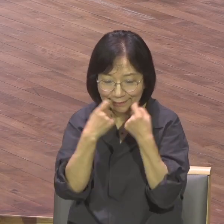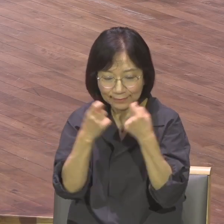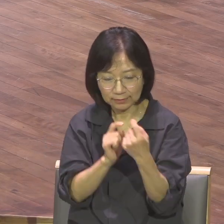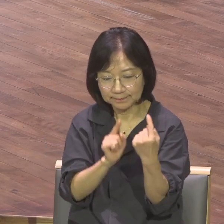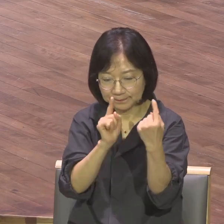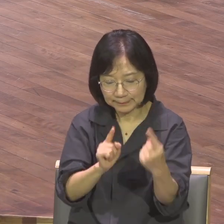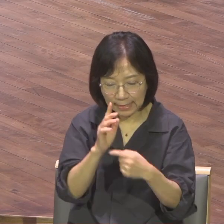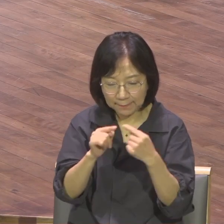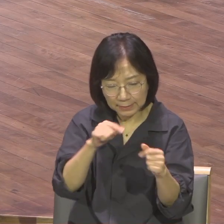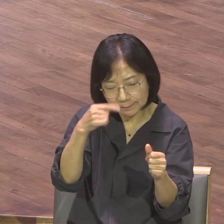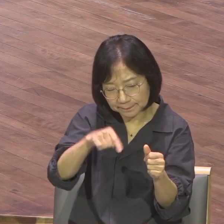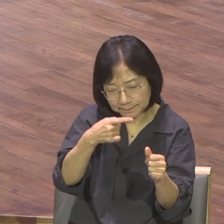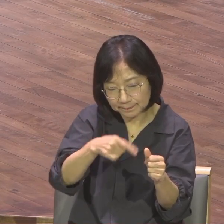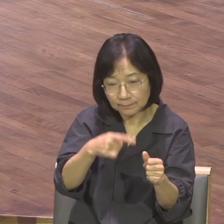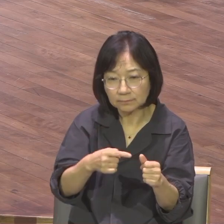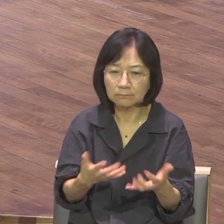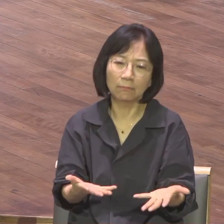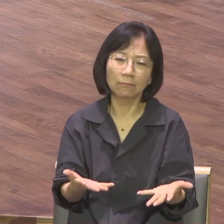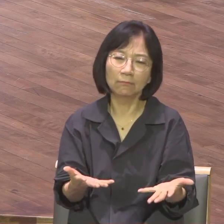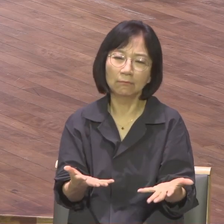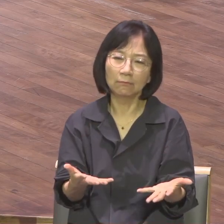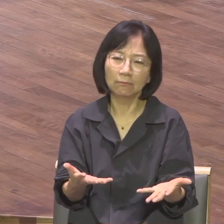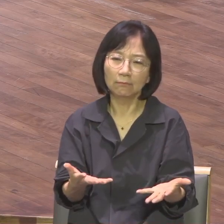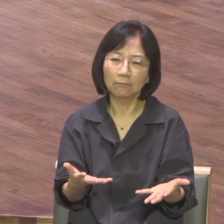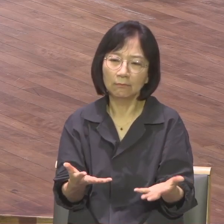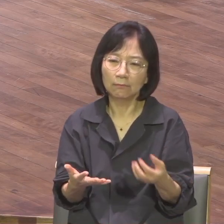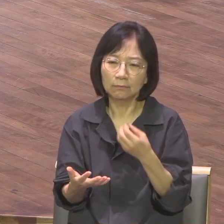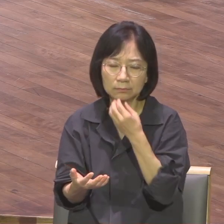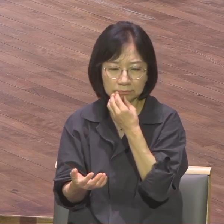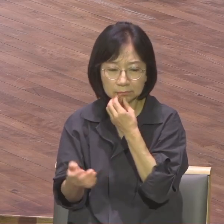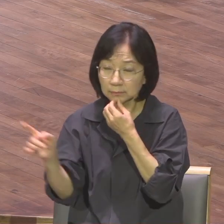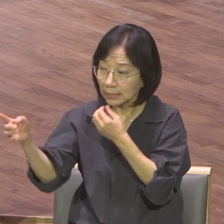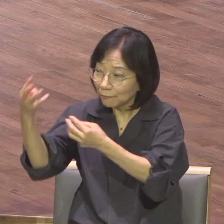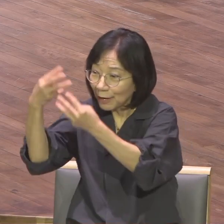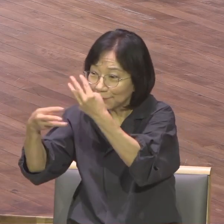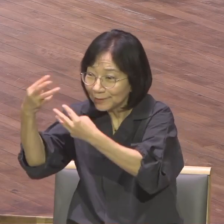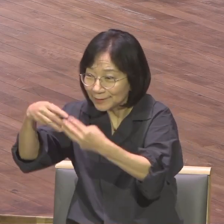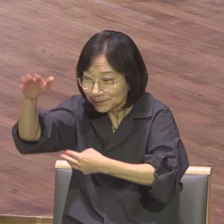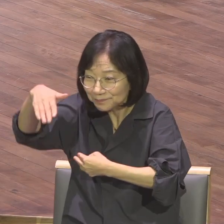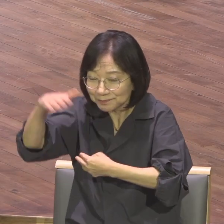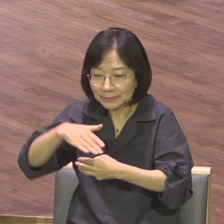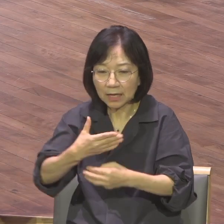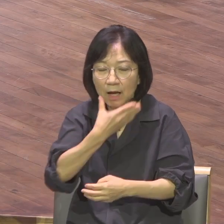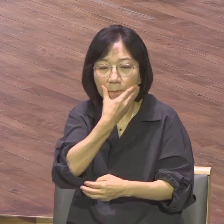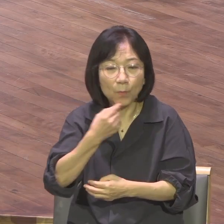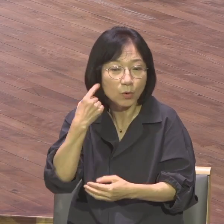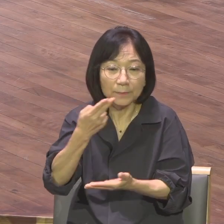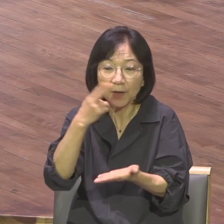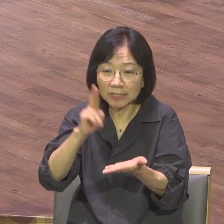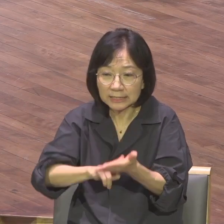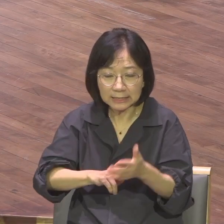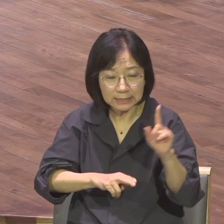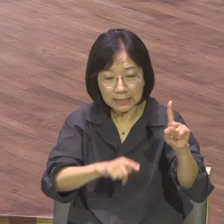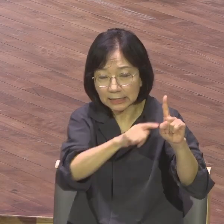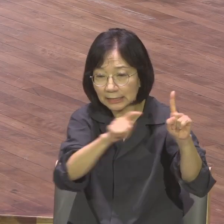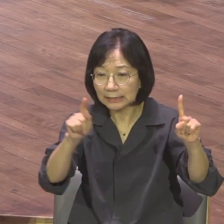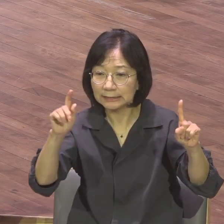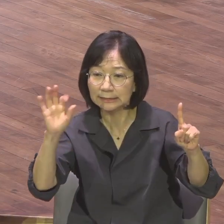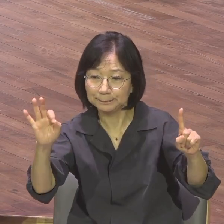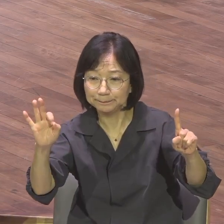우리 후대들 가운데 보건편지 1가업도 10가가지 받아본 렘먼트 별로 없습니다 없어요 나중에